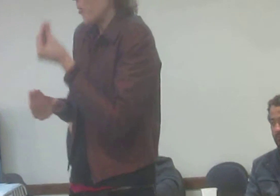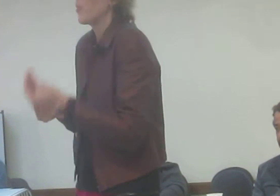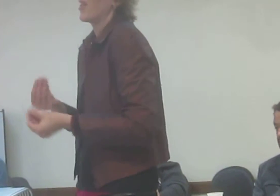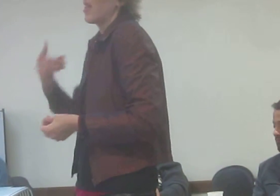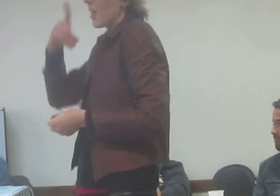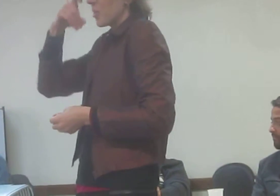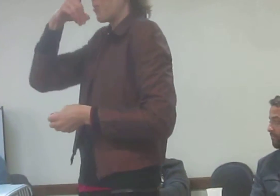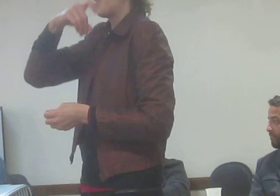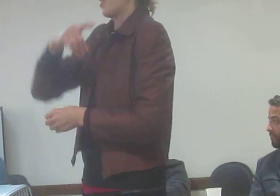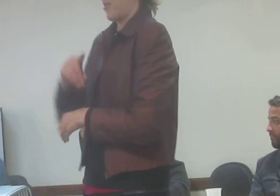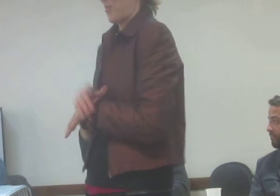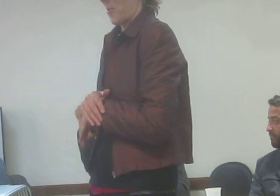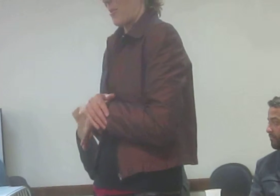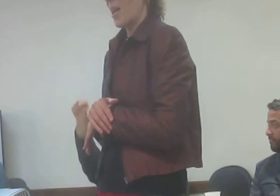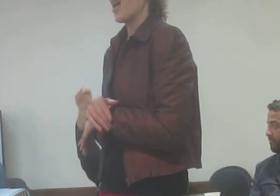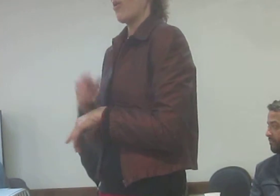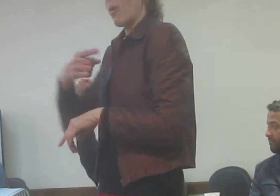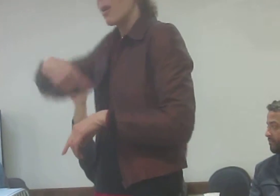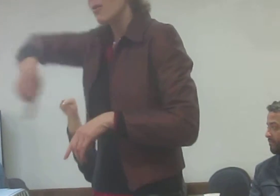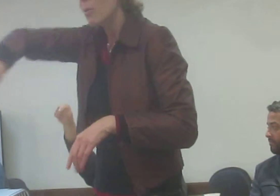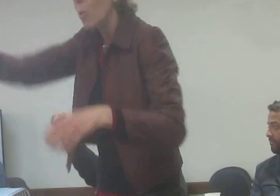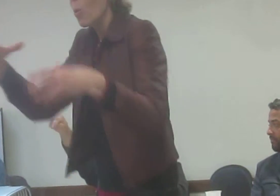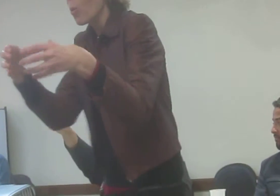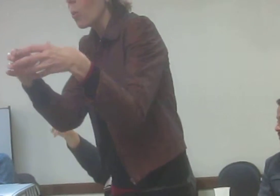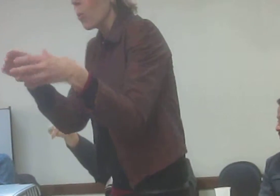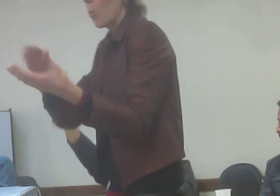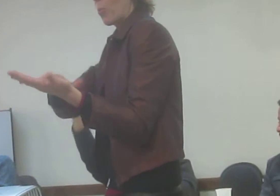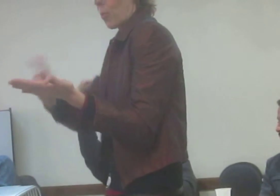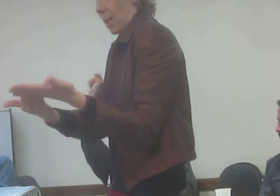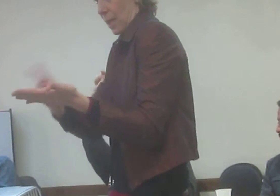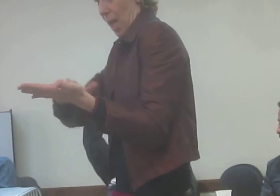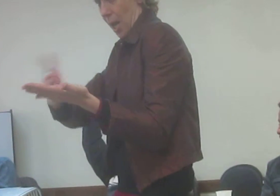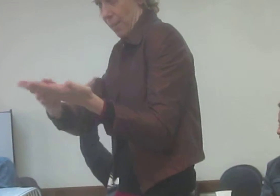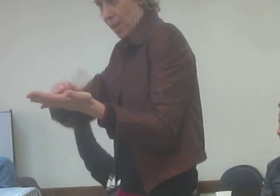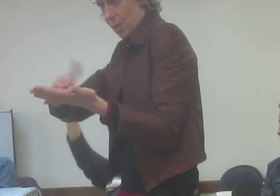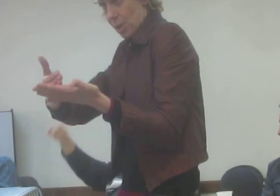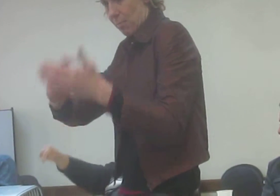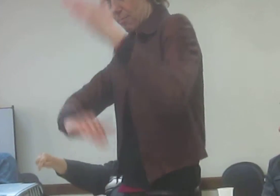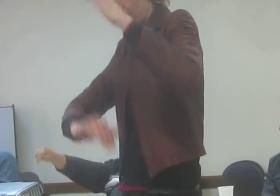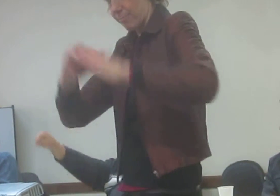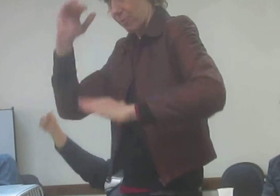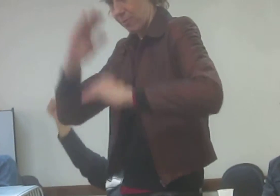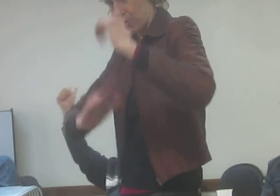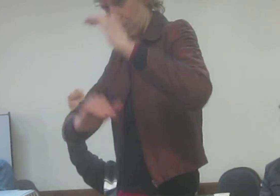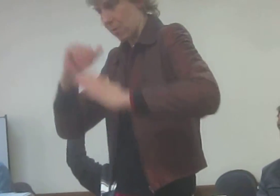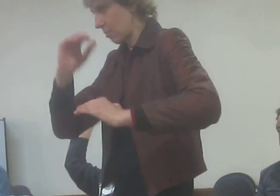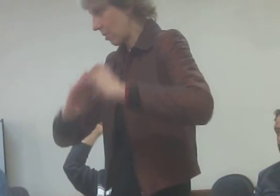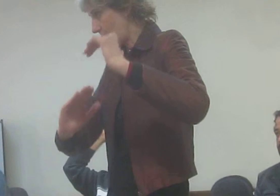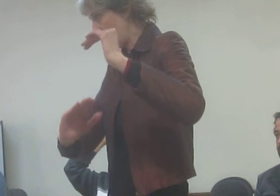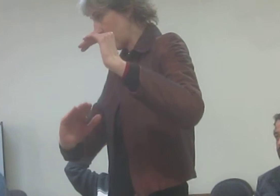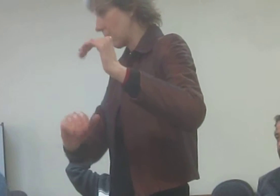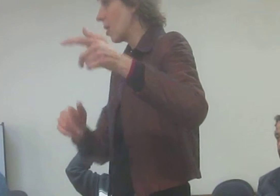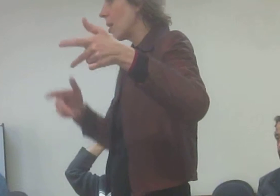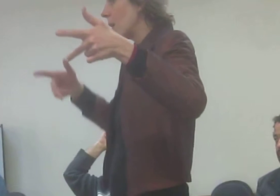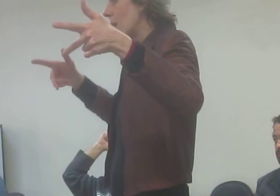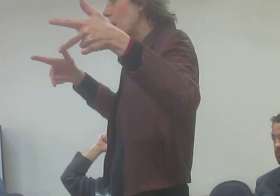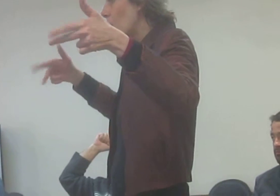intérpretes, se vocês intérpretes de Curitiba, há exemplos dos intérpretes de Brasília,